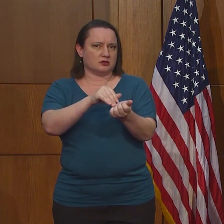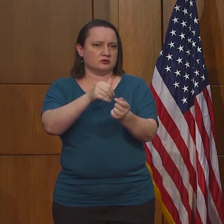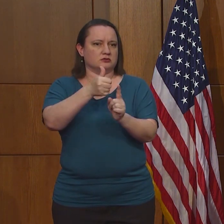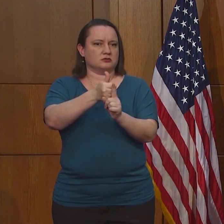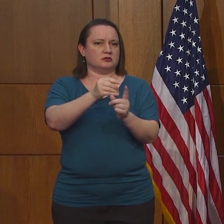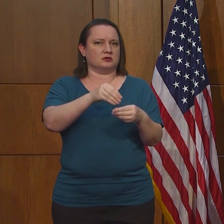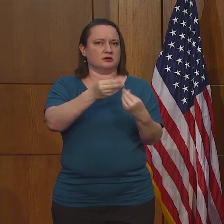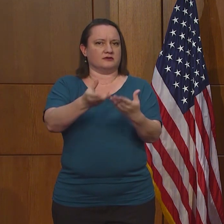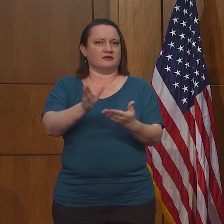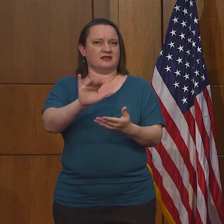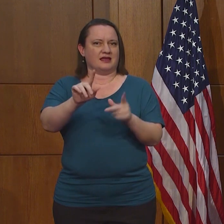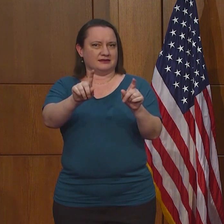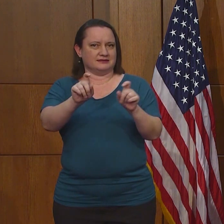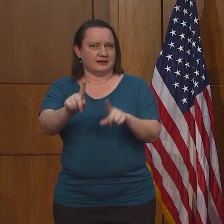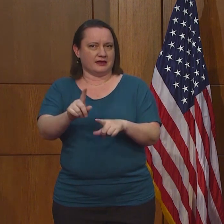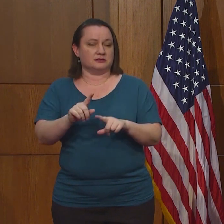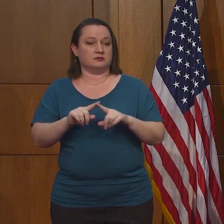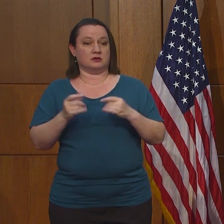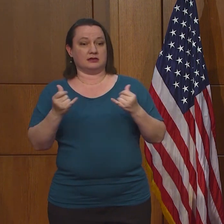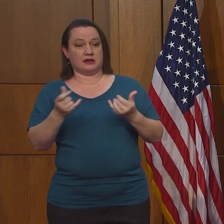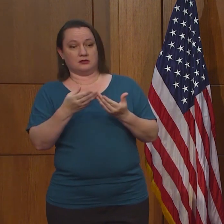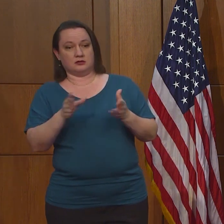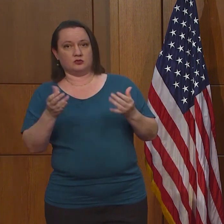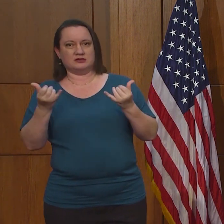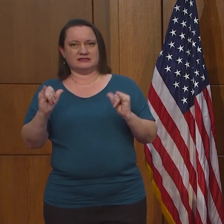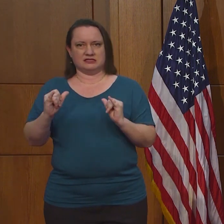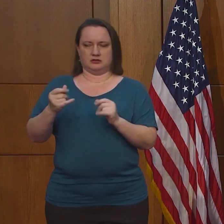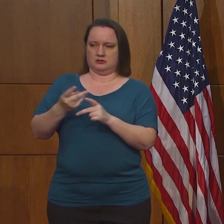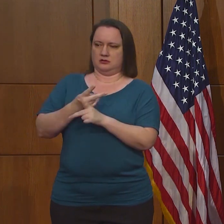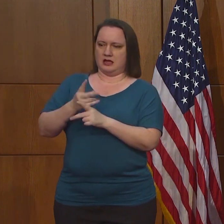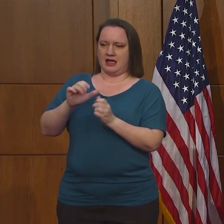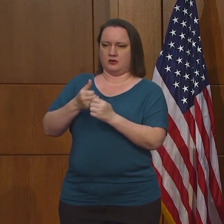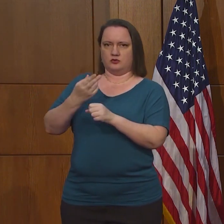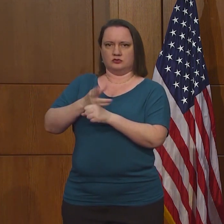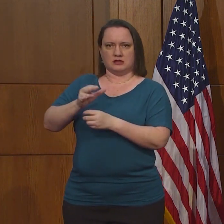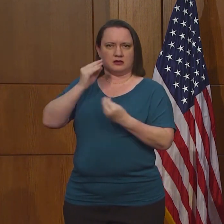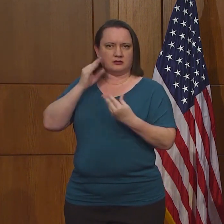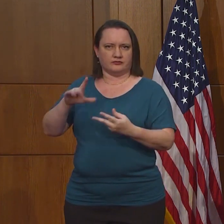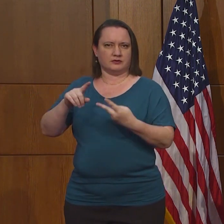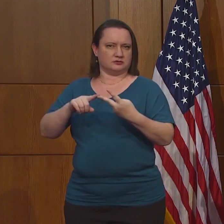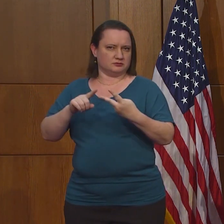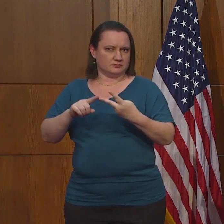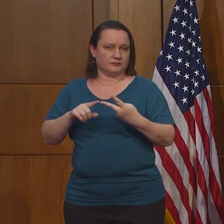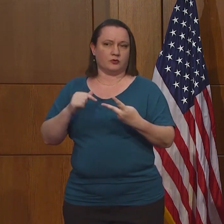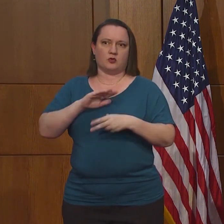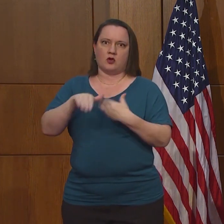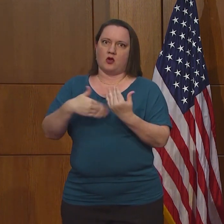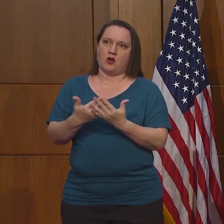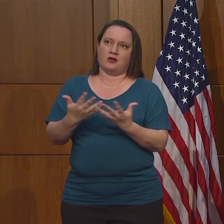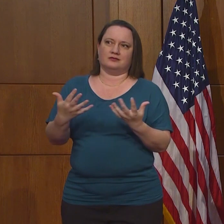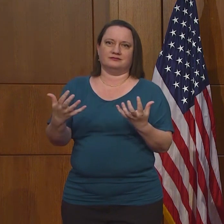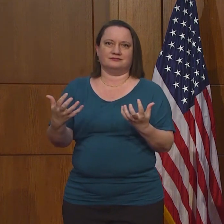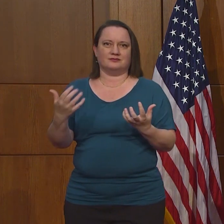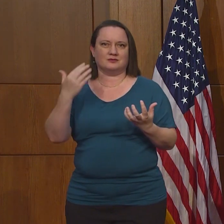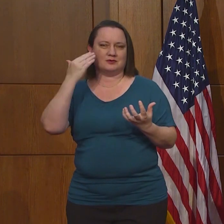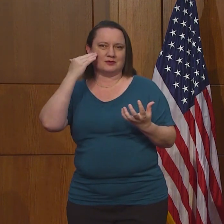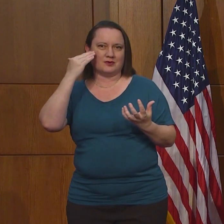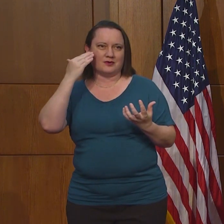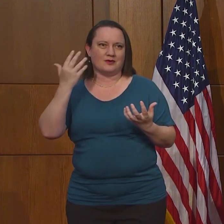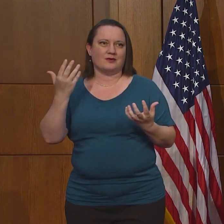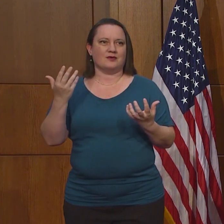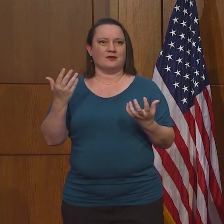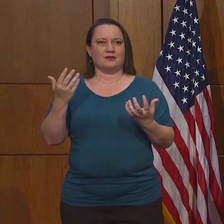usted. Porque en general nosotros todavía estamos aprendiendo del papel que tiene esa prueba de anticuerpos.